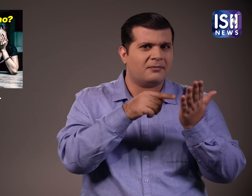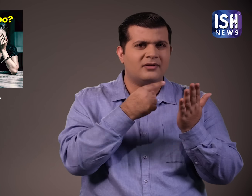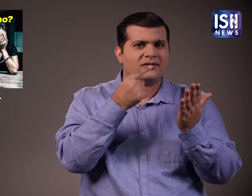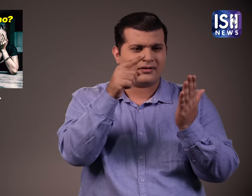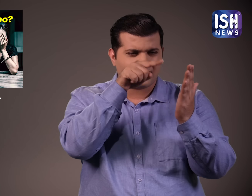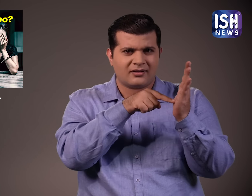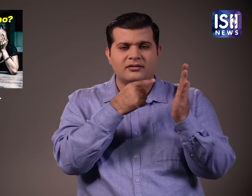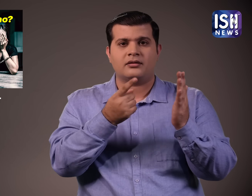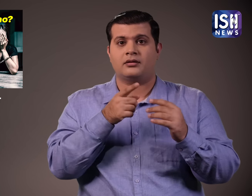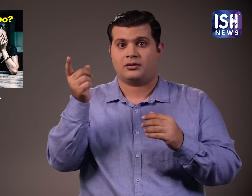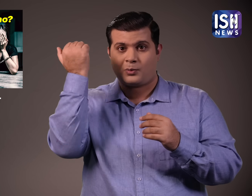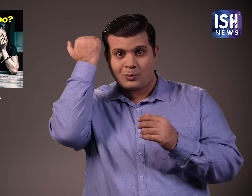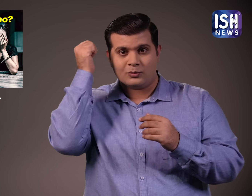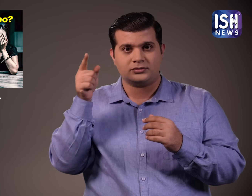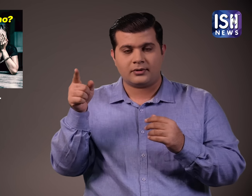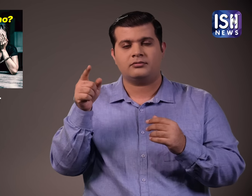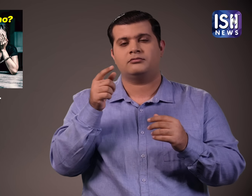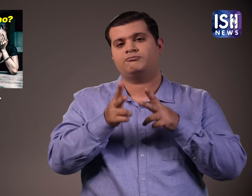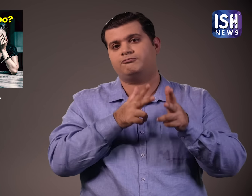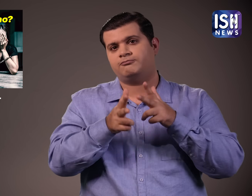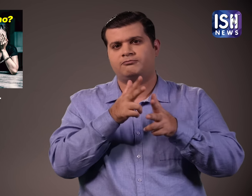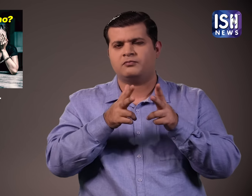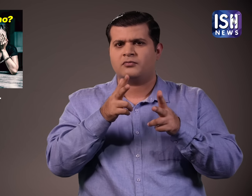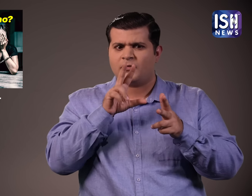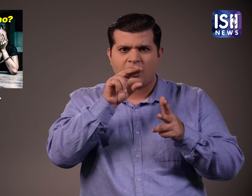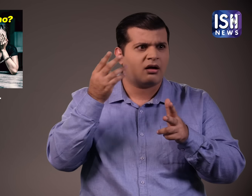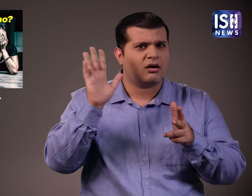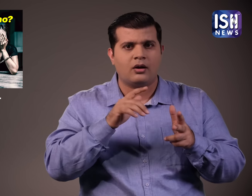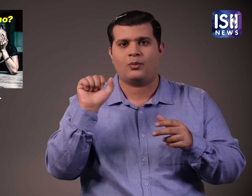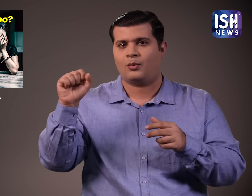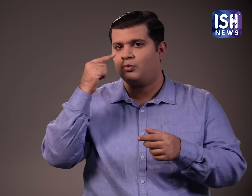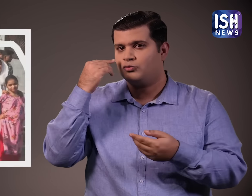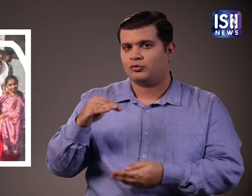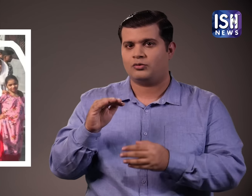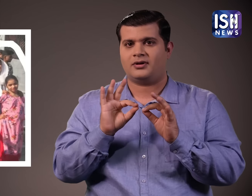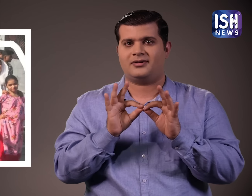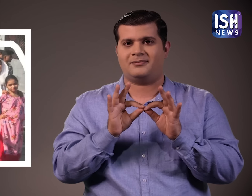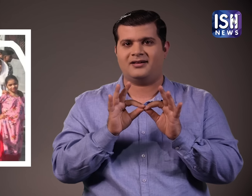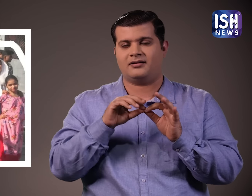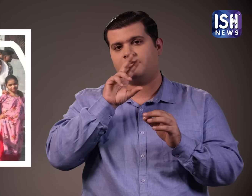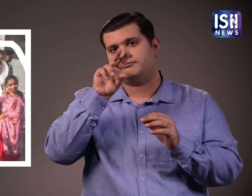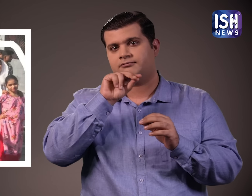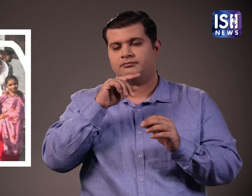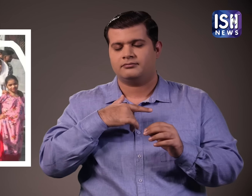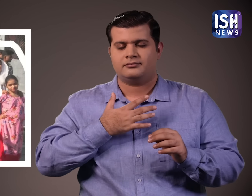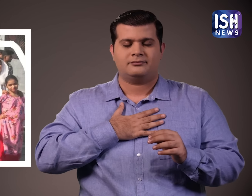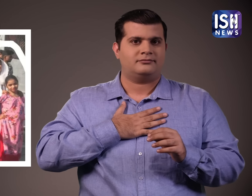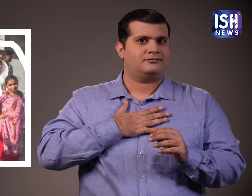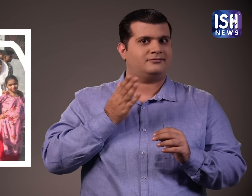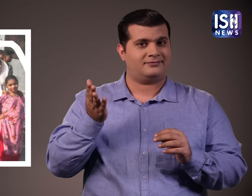पेपर में कहा गया था कि रुकसाना अपना बयान बता रही है इशारे से और उसकी बेटी उसे ट्रांसलेट कर रही